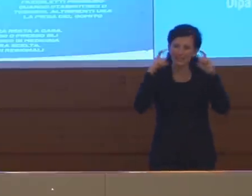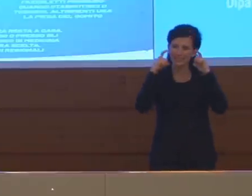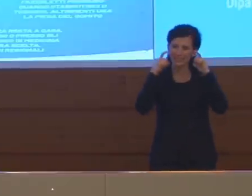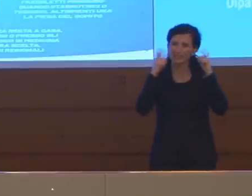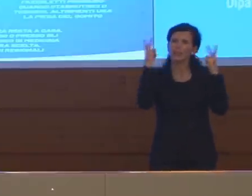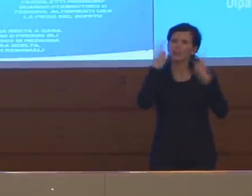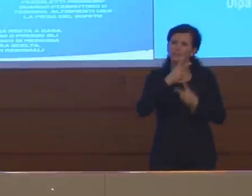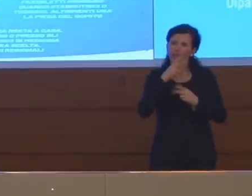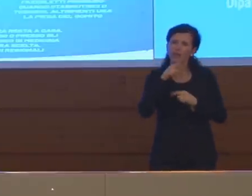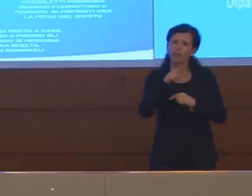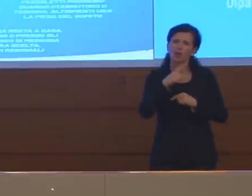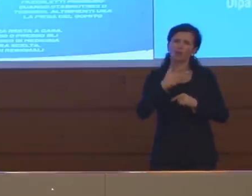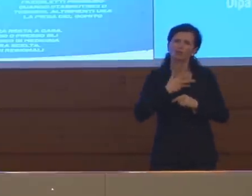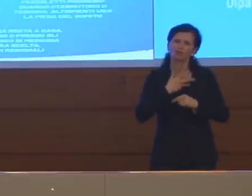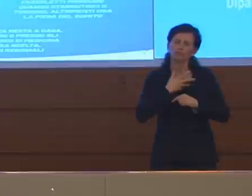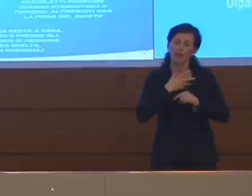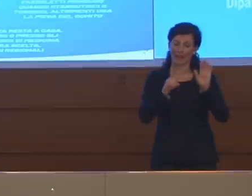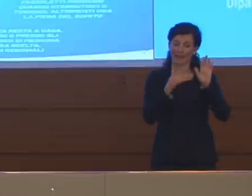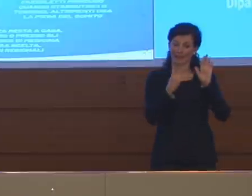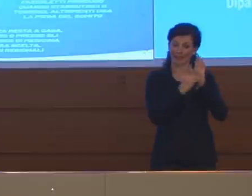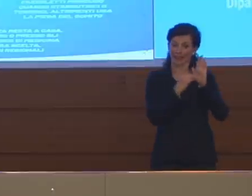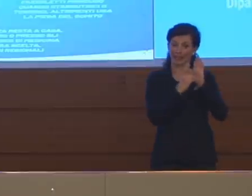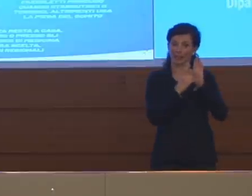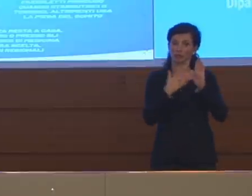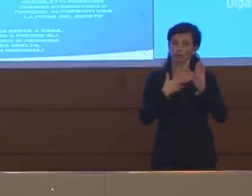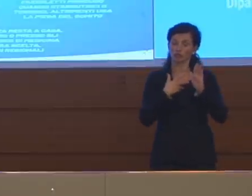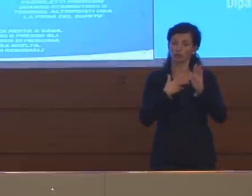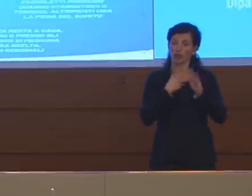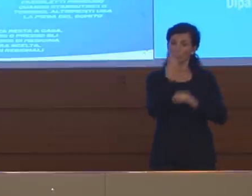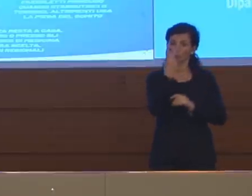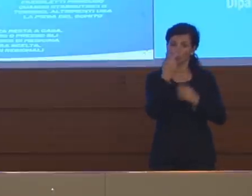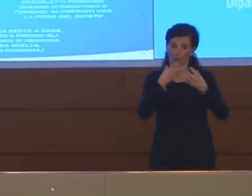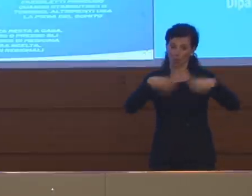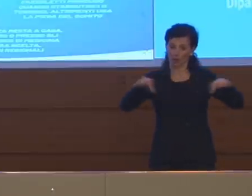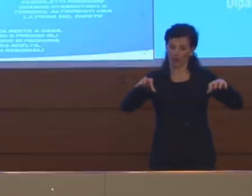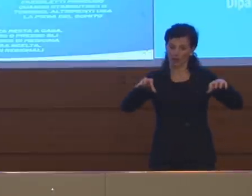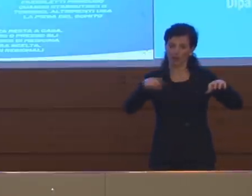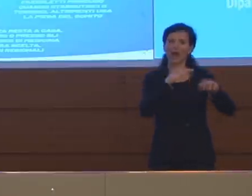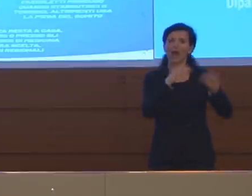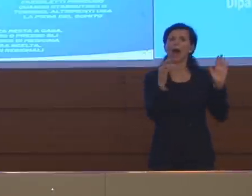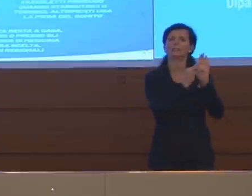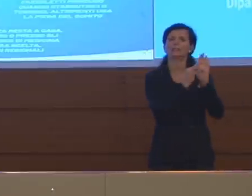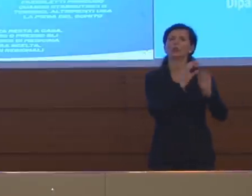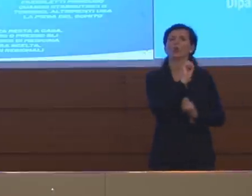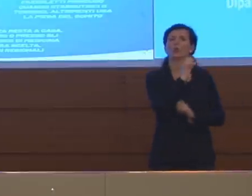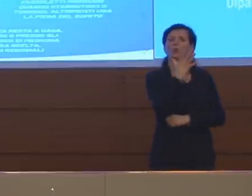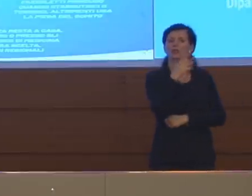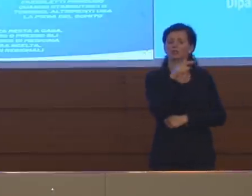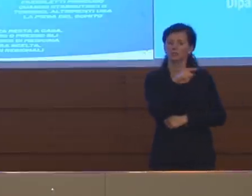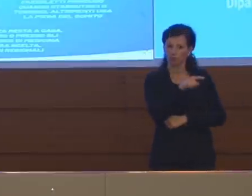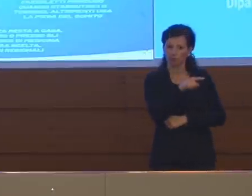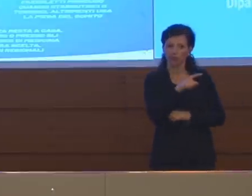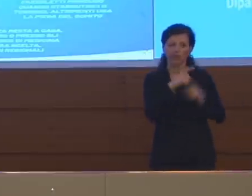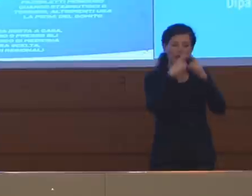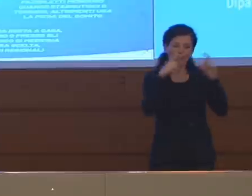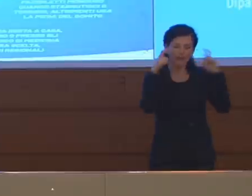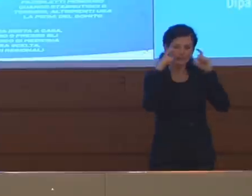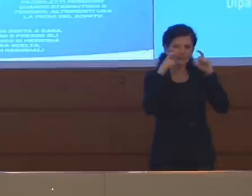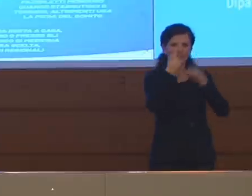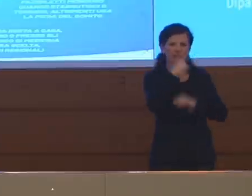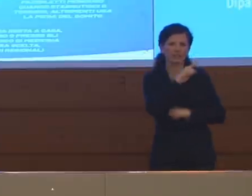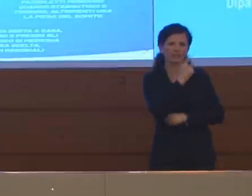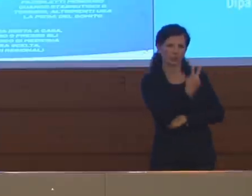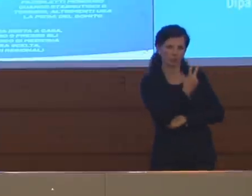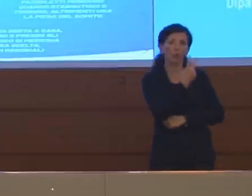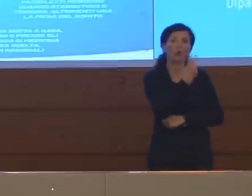secondo i nostri decreti in due categorie, quelle cosiddette articolo 15, che sono le mascherine tipo 2